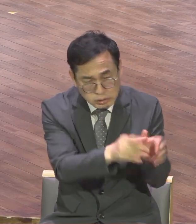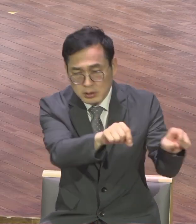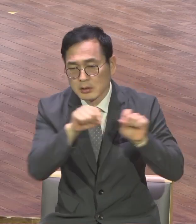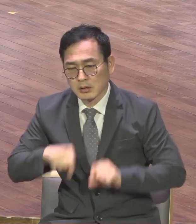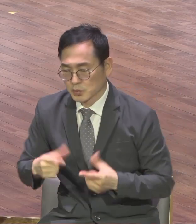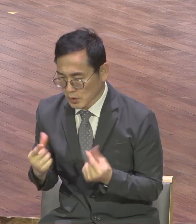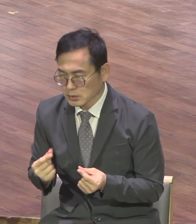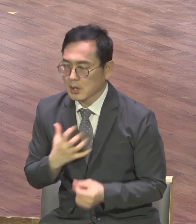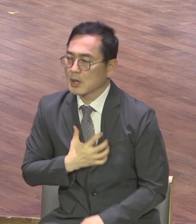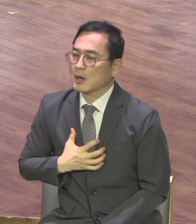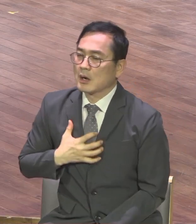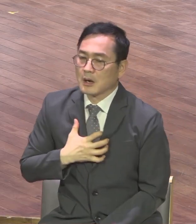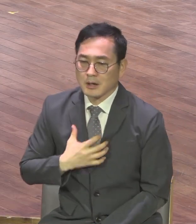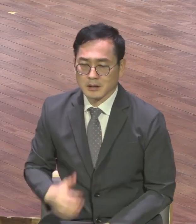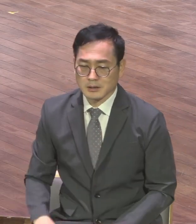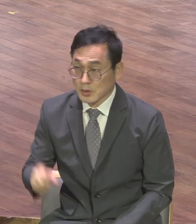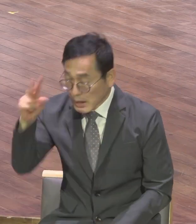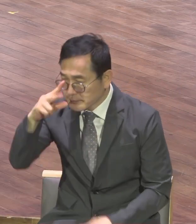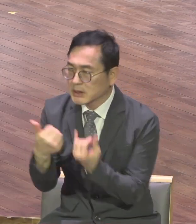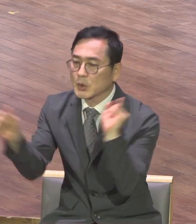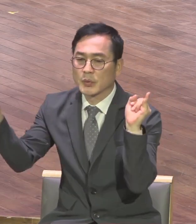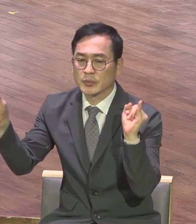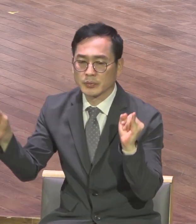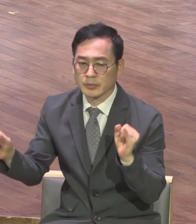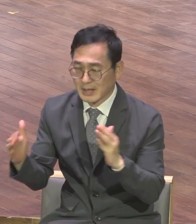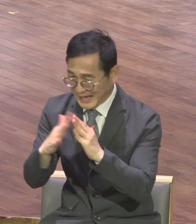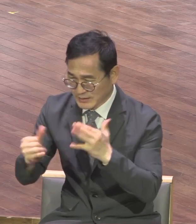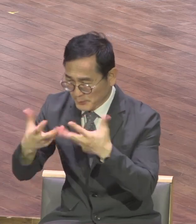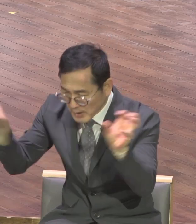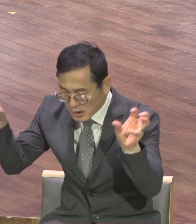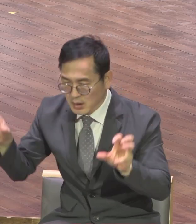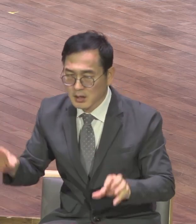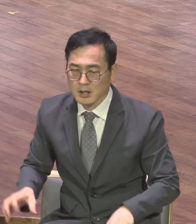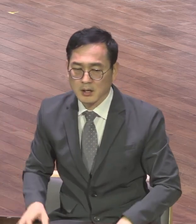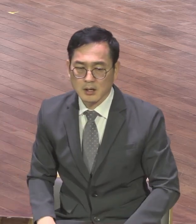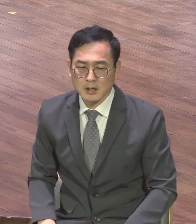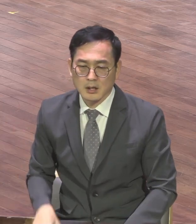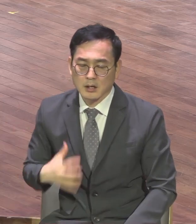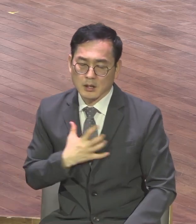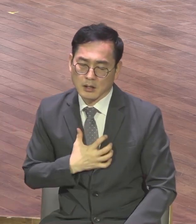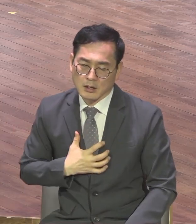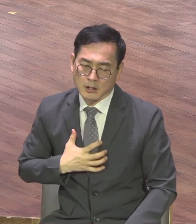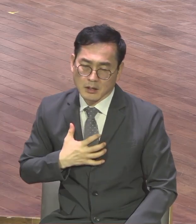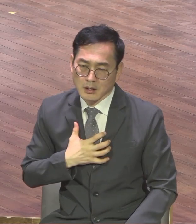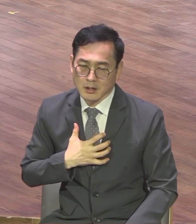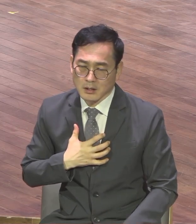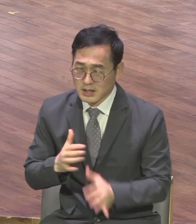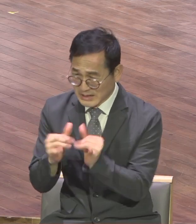원치않은 이혼이 가정이 깨어져 버립니다 인간관계 문제가 깨집니다